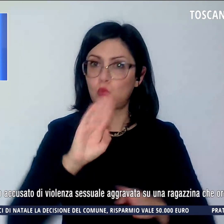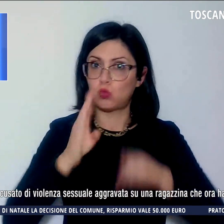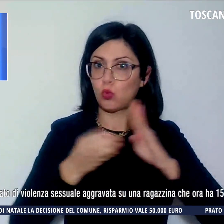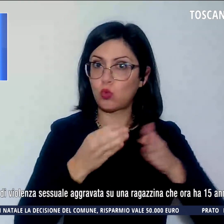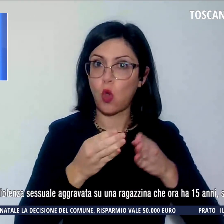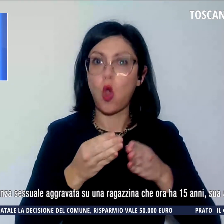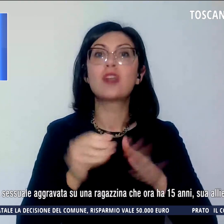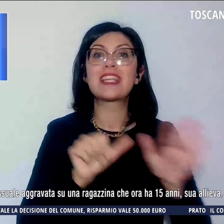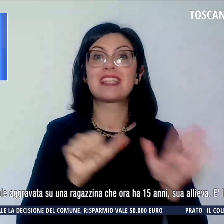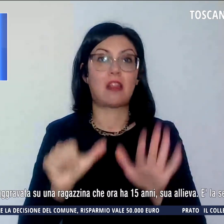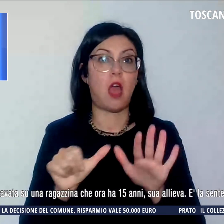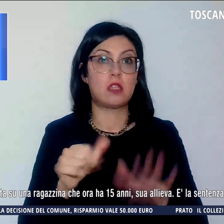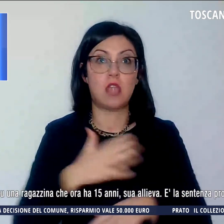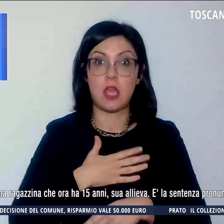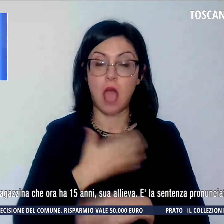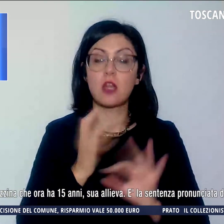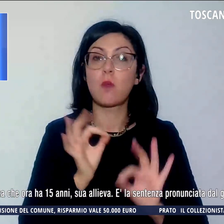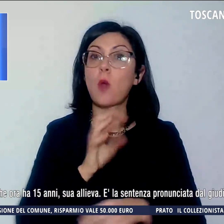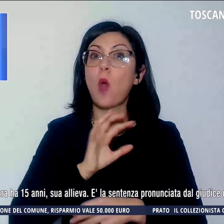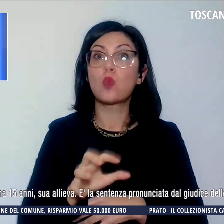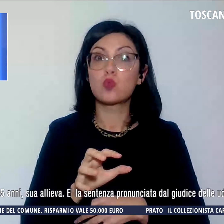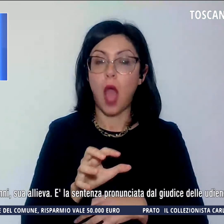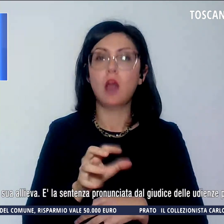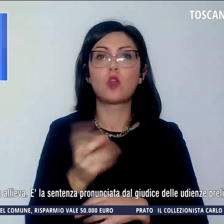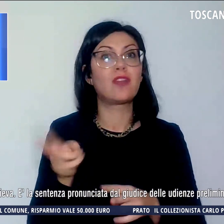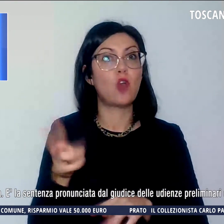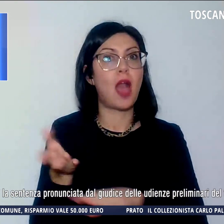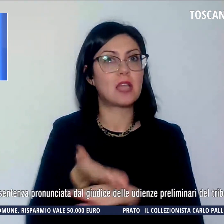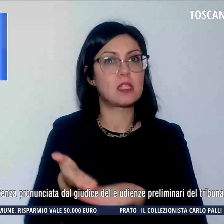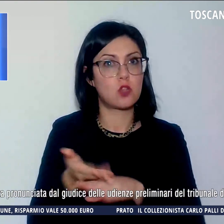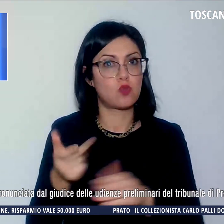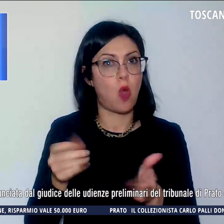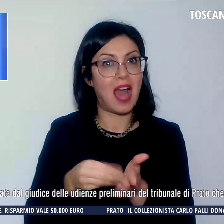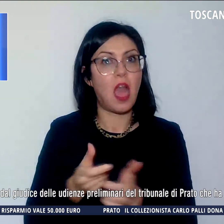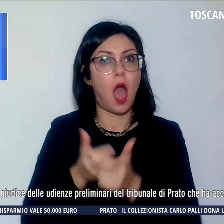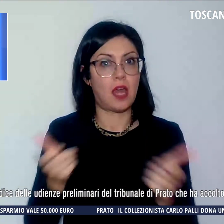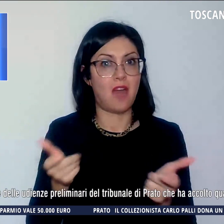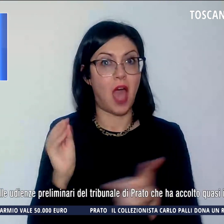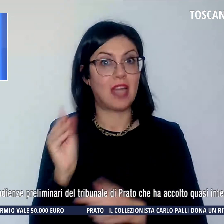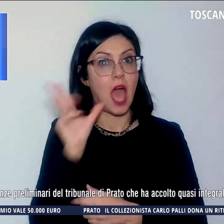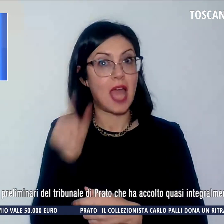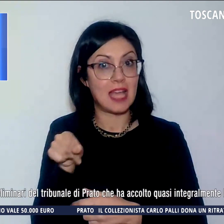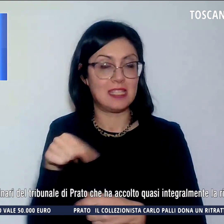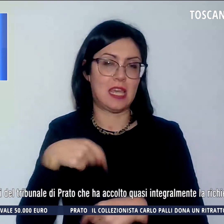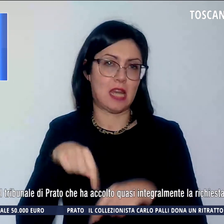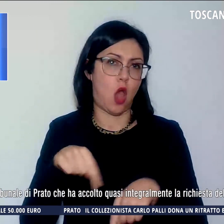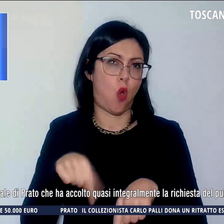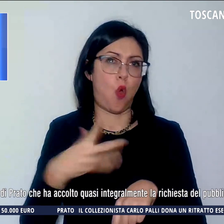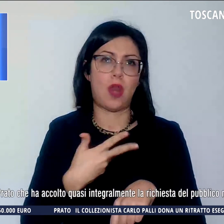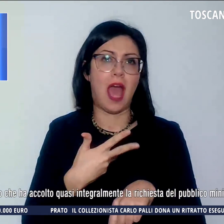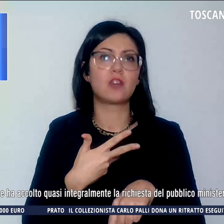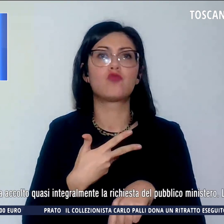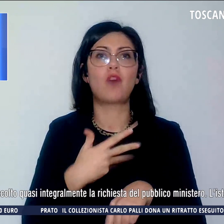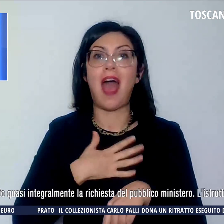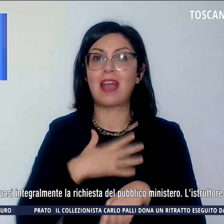di violenza sessuale aggravata su una ragazzina che ora ha 15 anni ed era sua allieva. È la